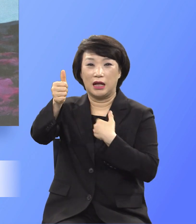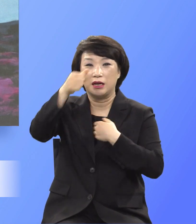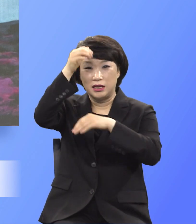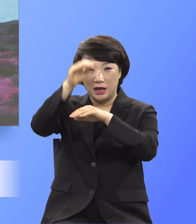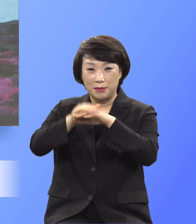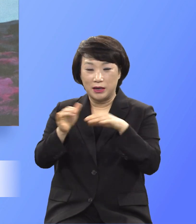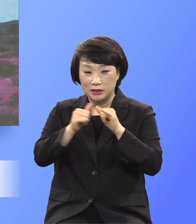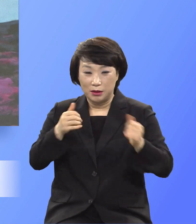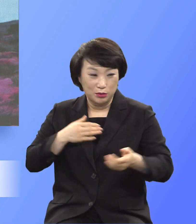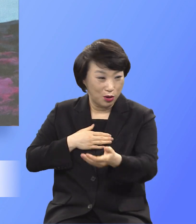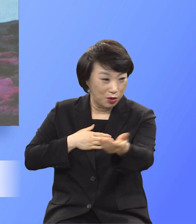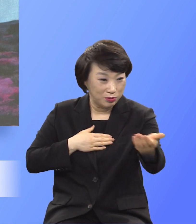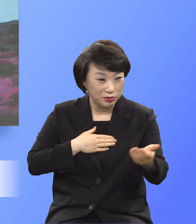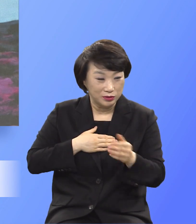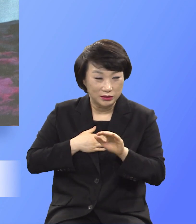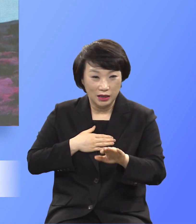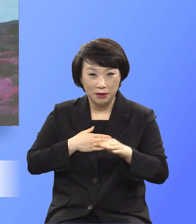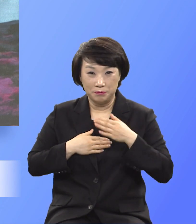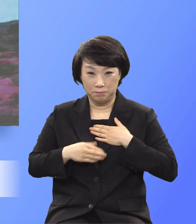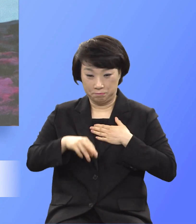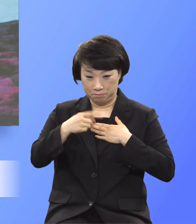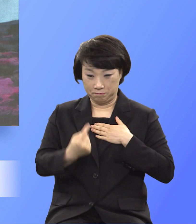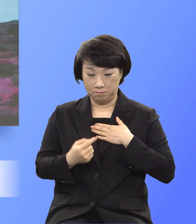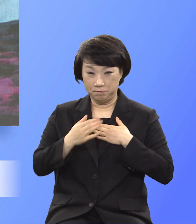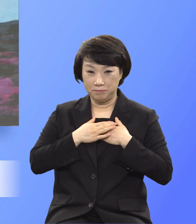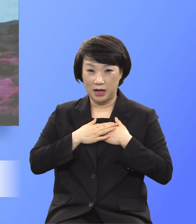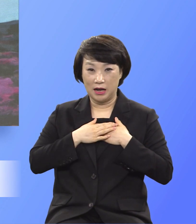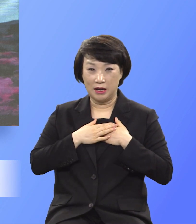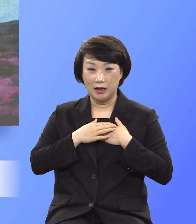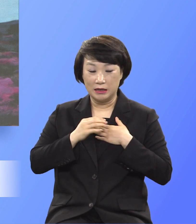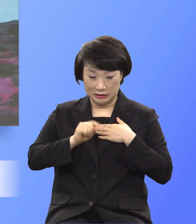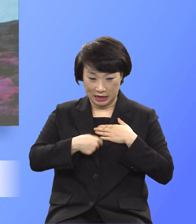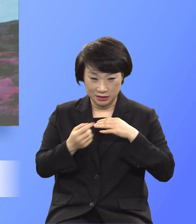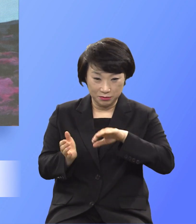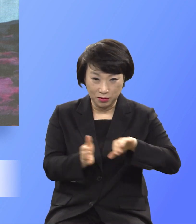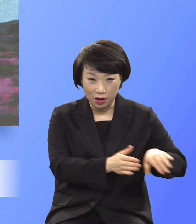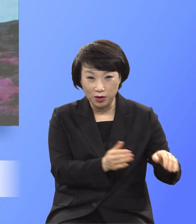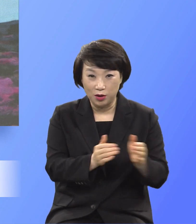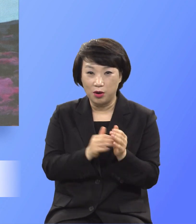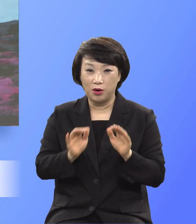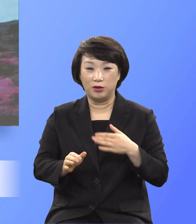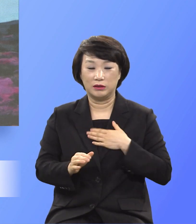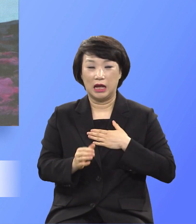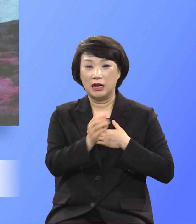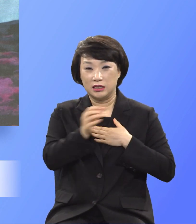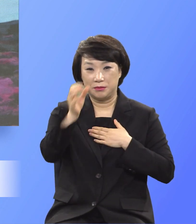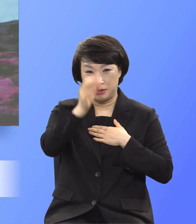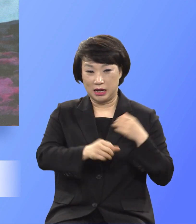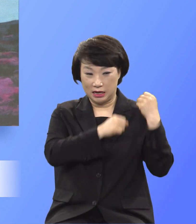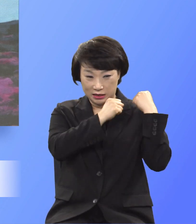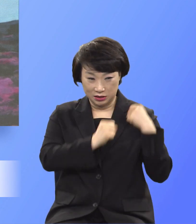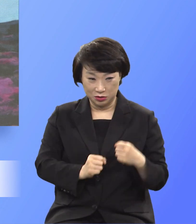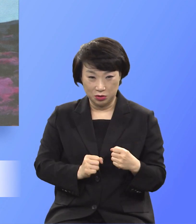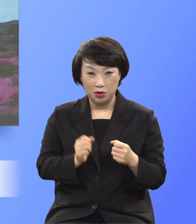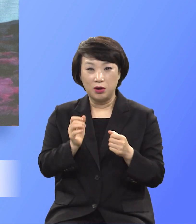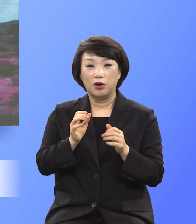자는 자기도 자기를 부인하고 자기 십자가를 지고 구원해